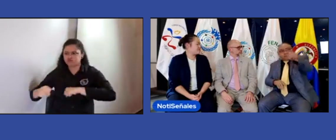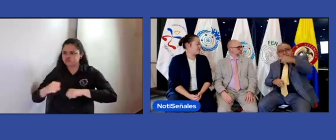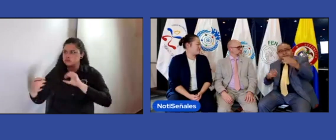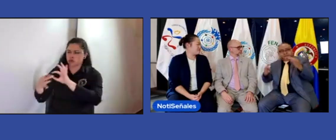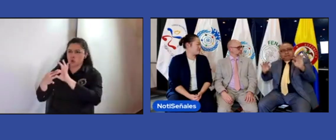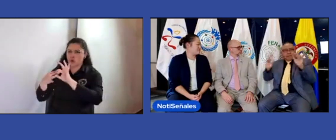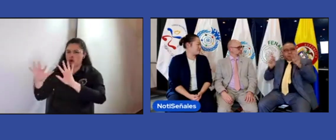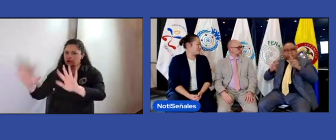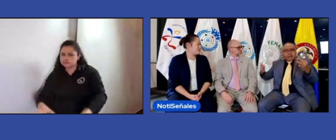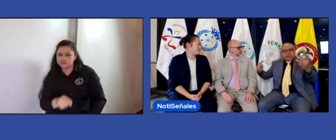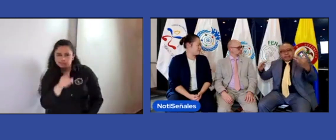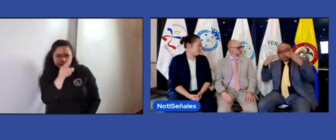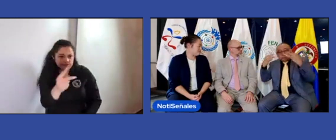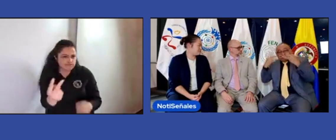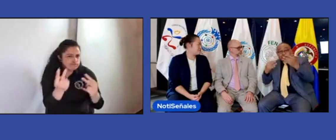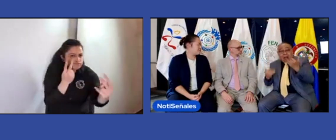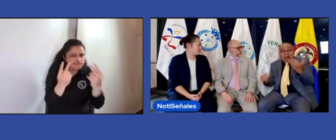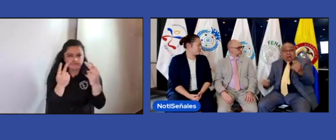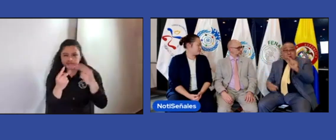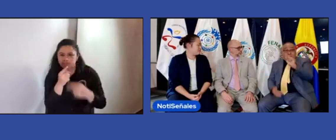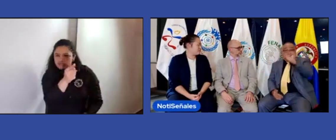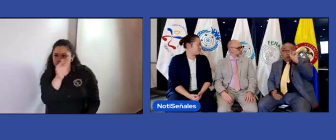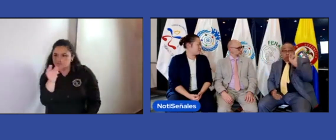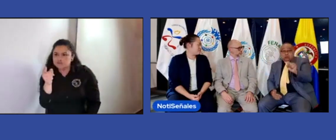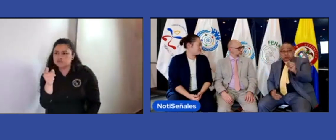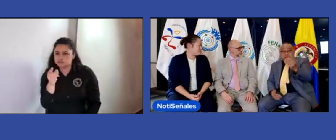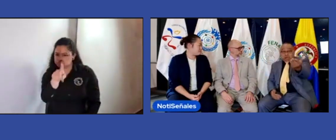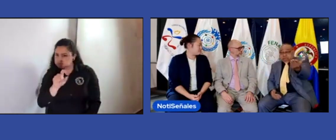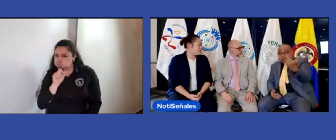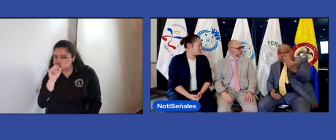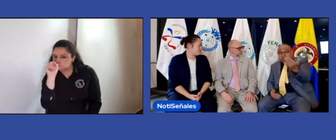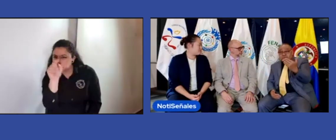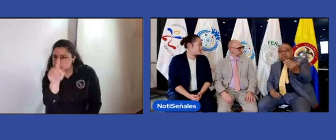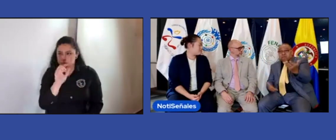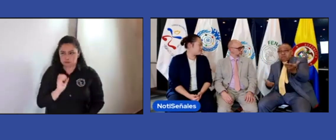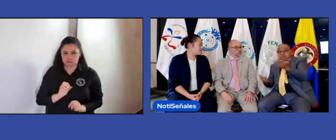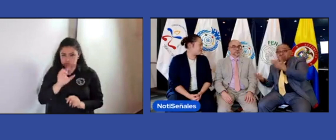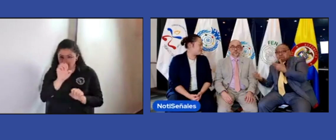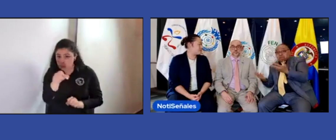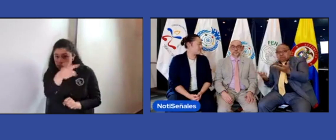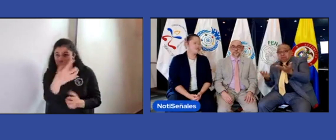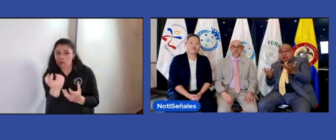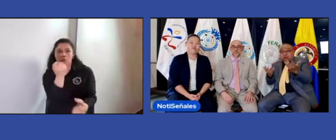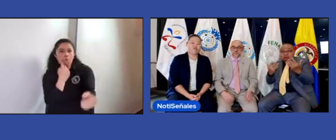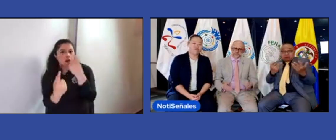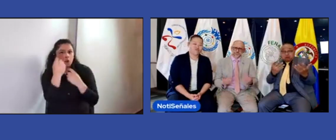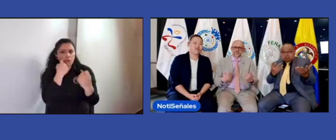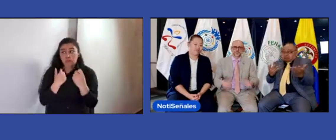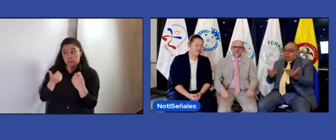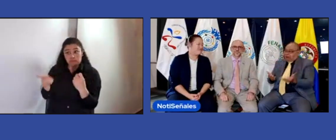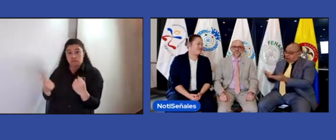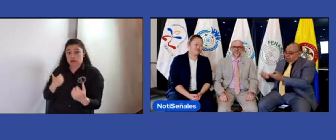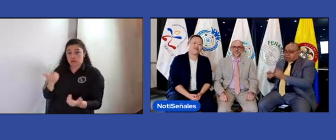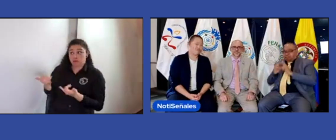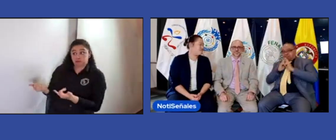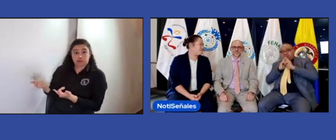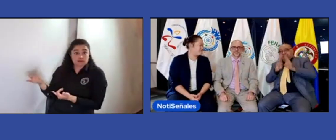Pero ahora las personas sordas que nos observan en este momento, yo quiero preguntarles es, no sé, ¿alguno de ustedes tiene alguna